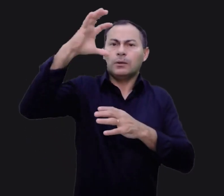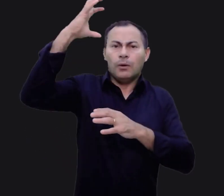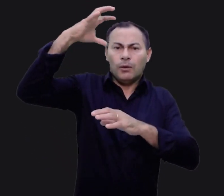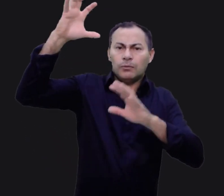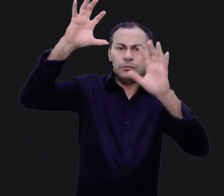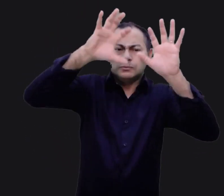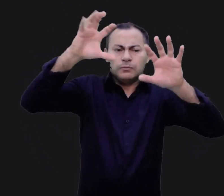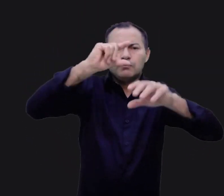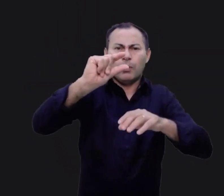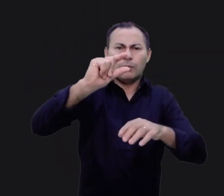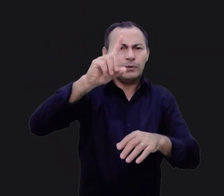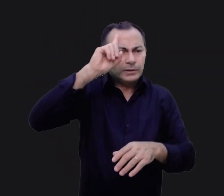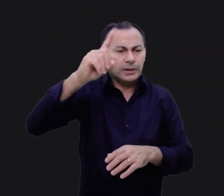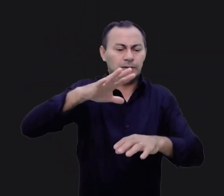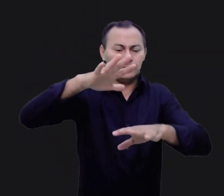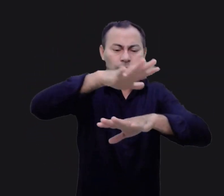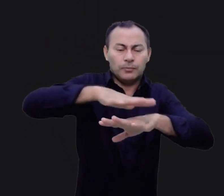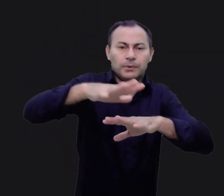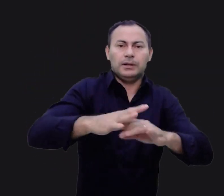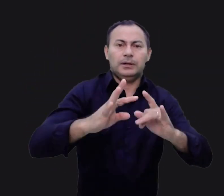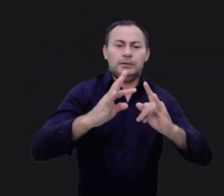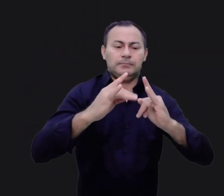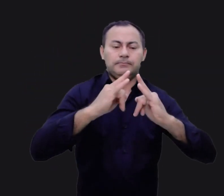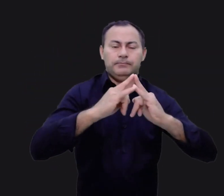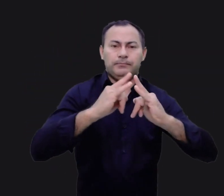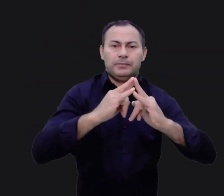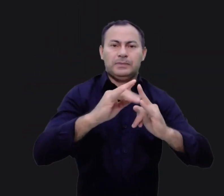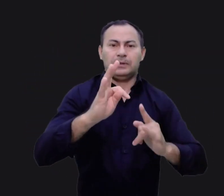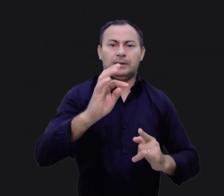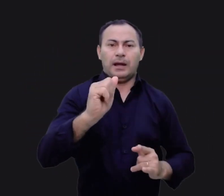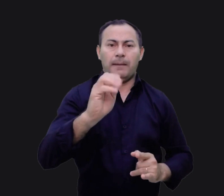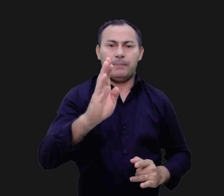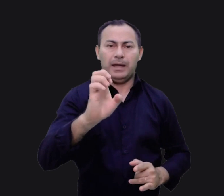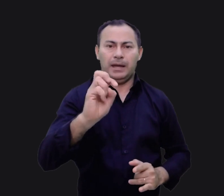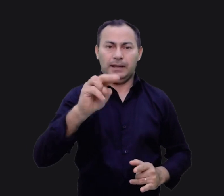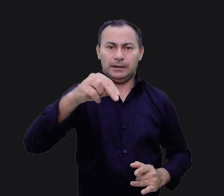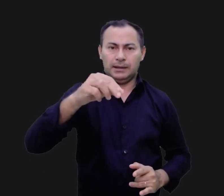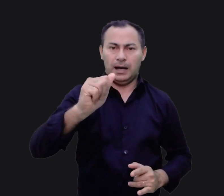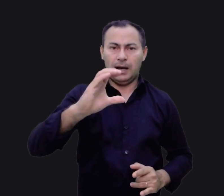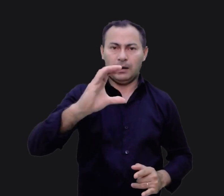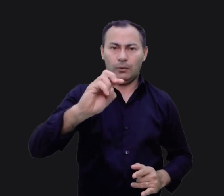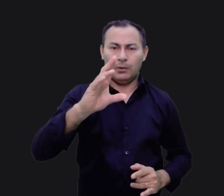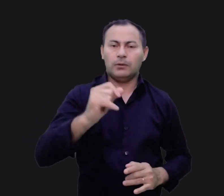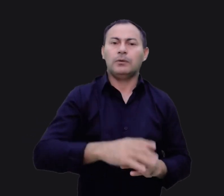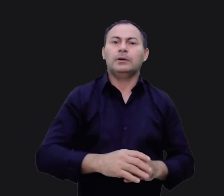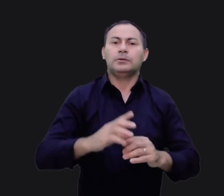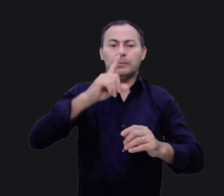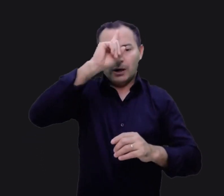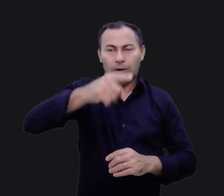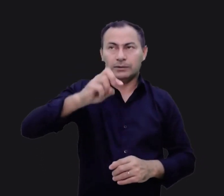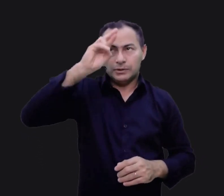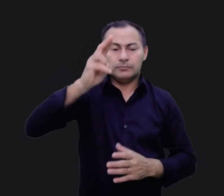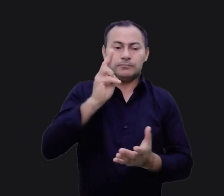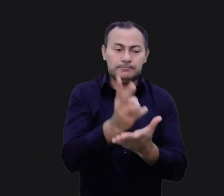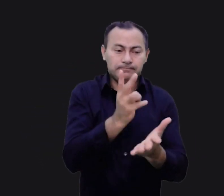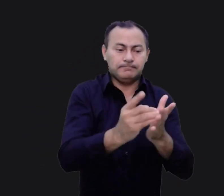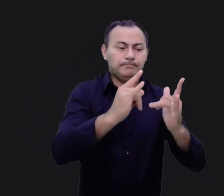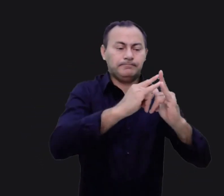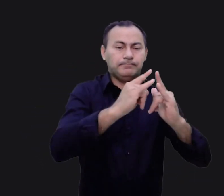nuvem, detesse poucos dias sobre o tabernáculo, segundo a ordem do Senhor, permaneciam acampados. E segundo